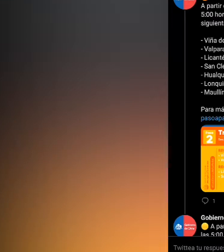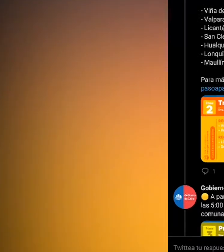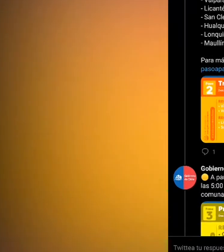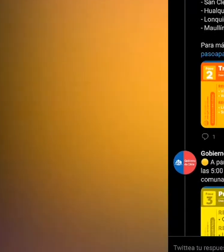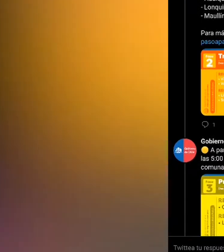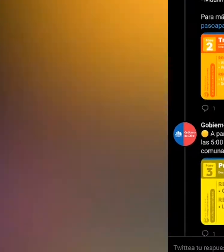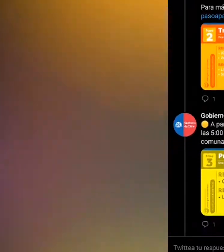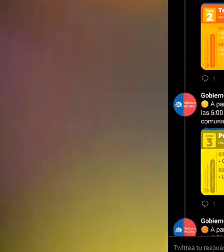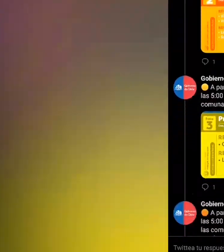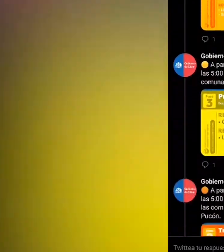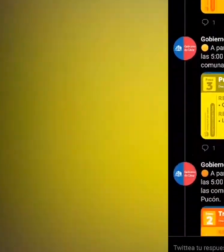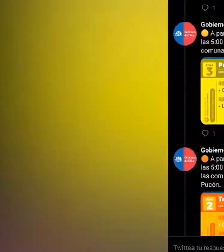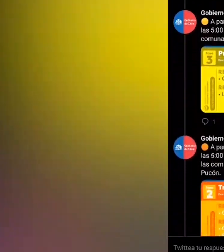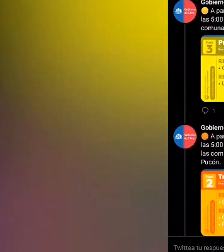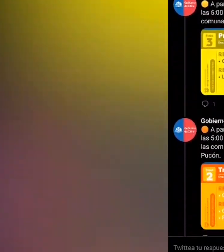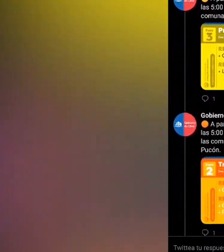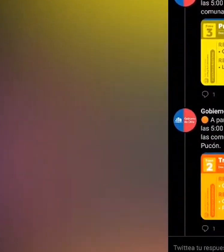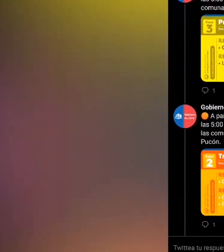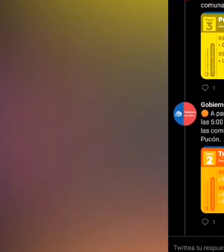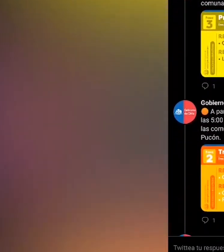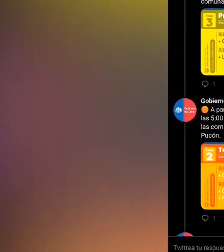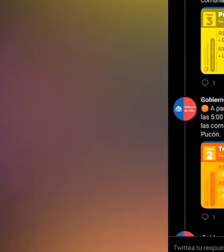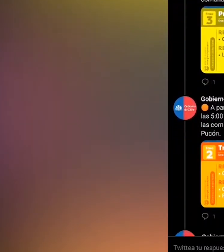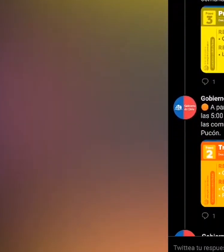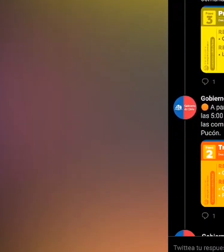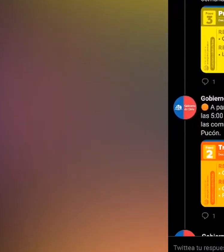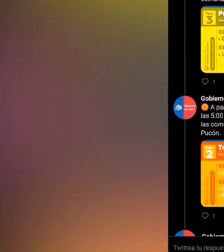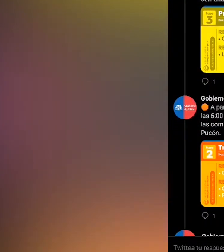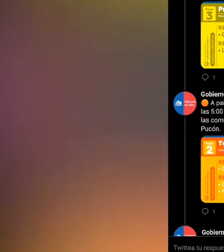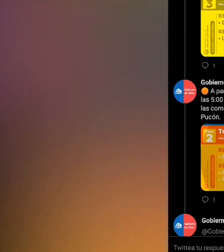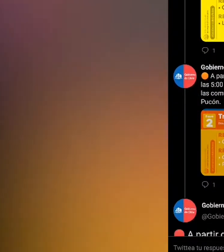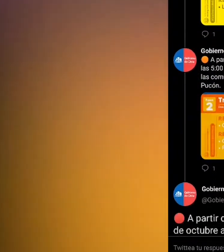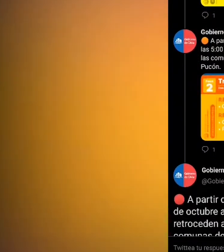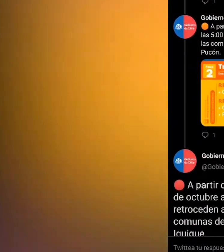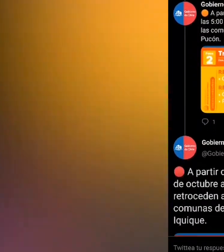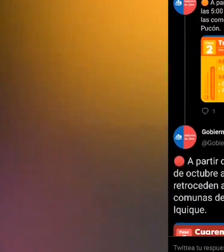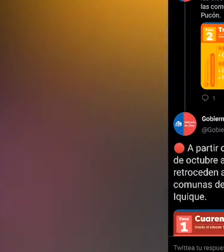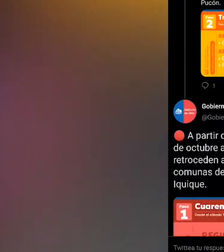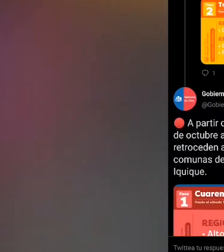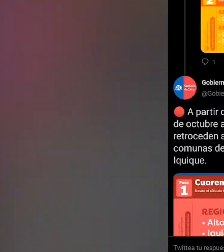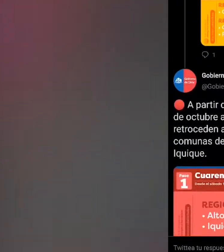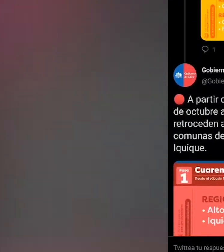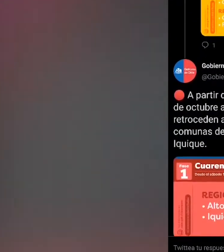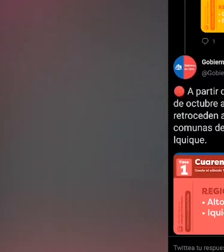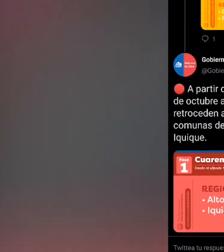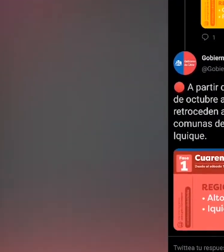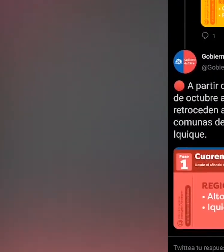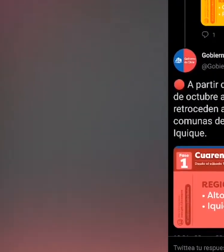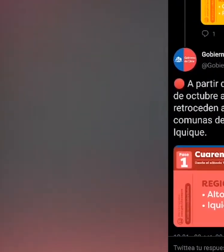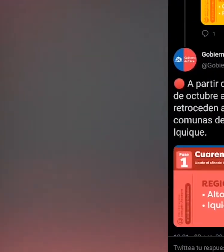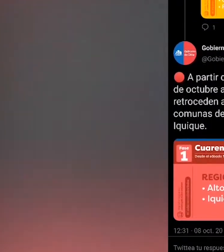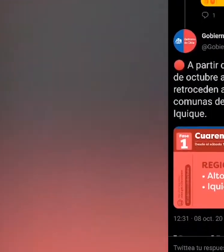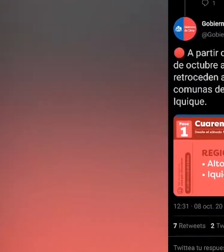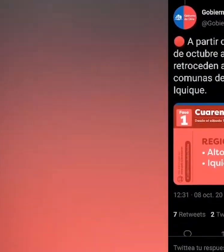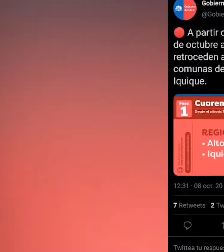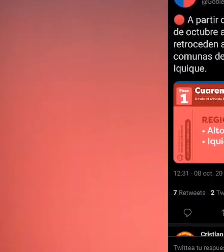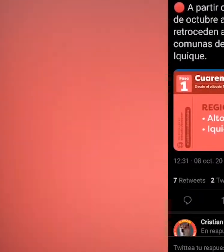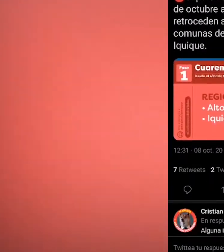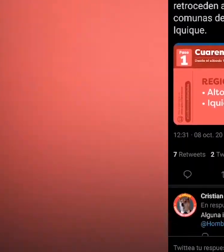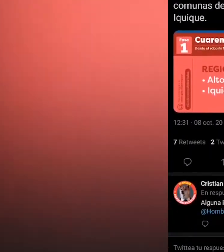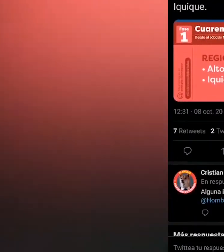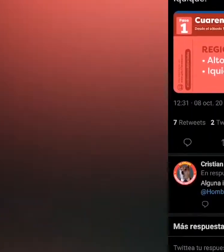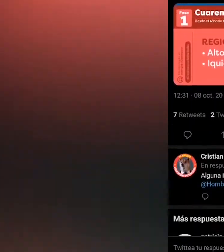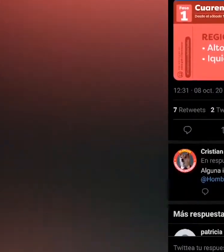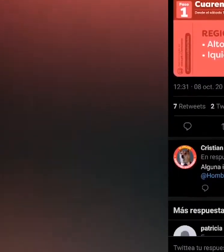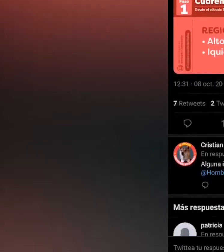Una publicación errónea en la red social Twitter del gobierno de Chile generó preocupación en la comunidad iquiqueña,